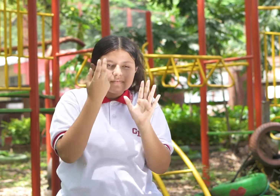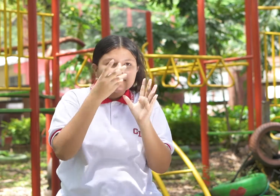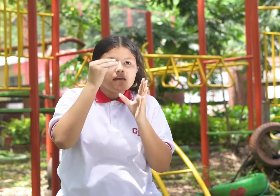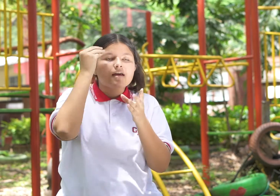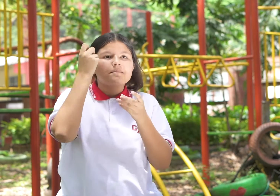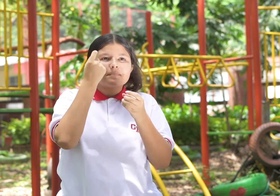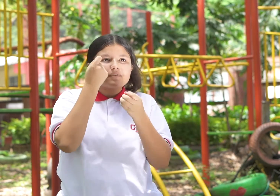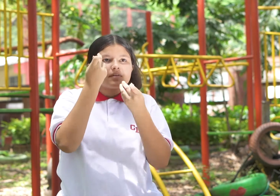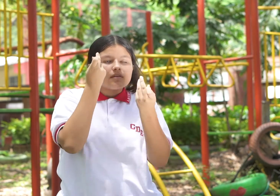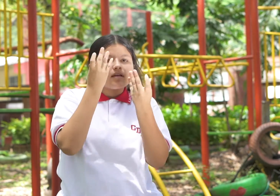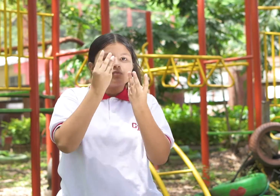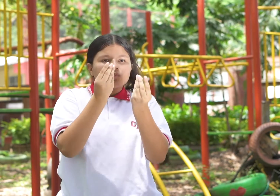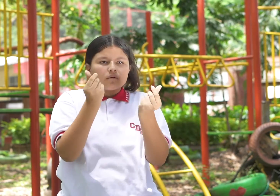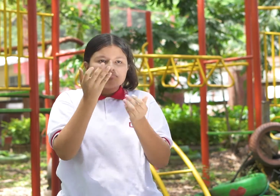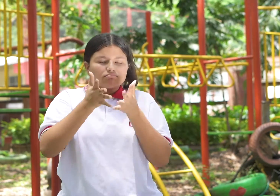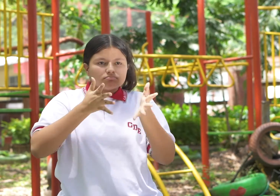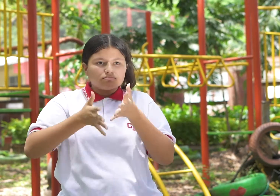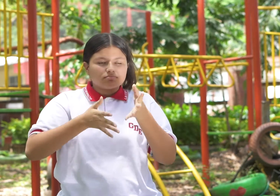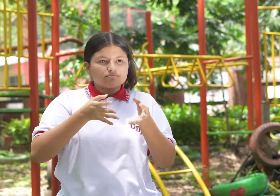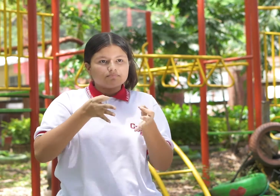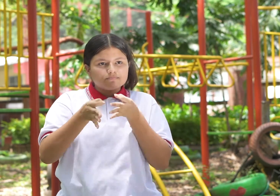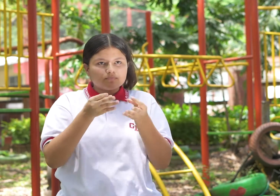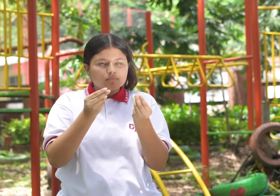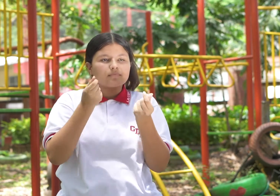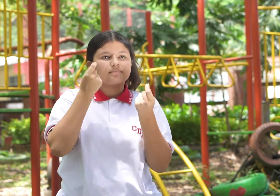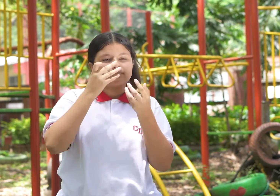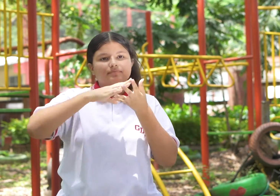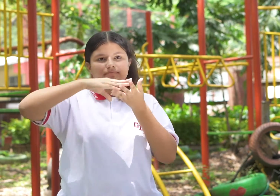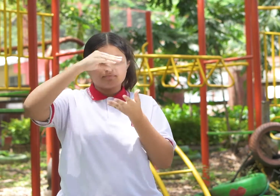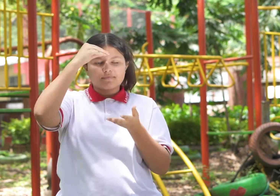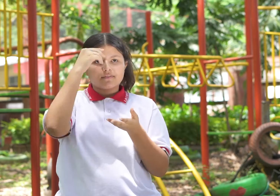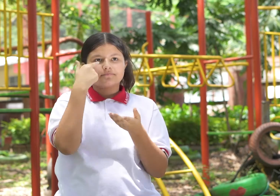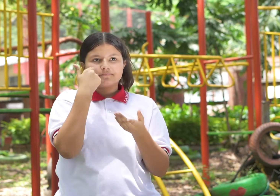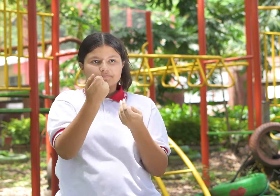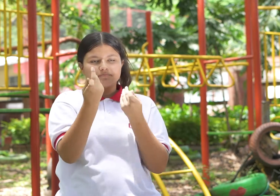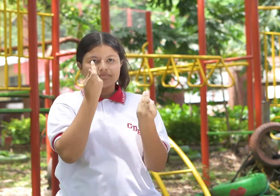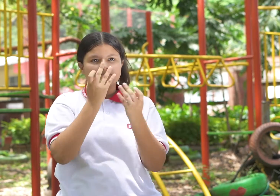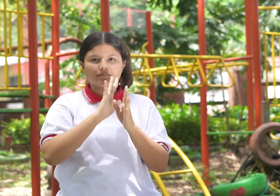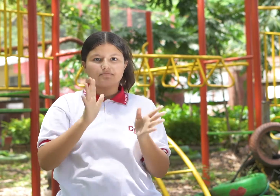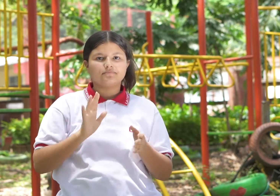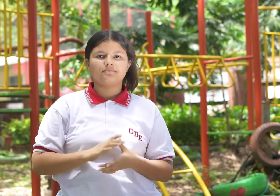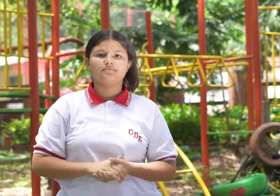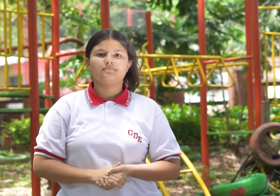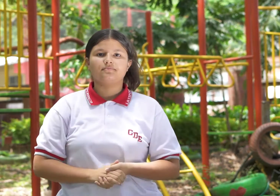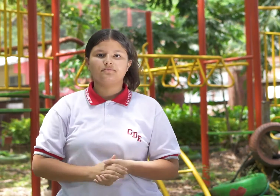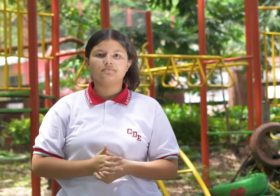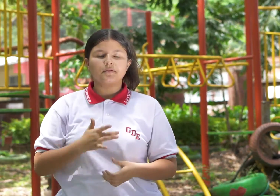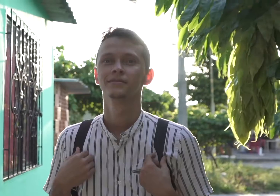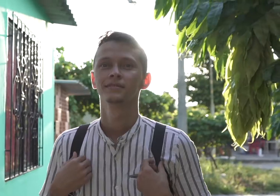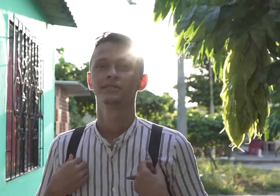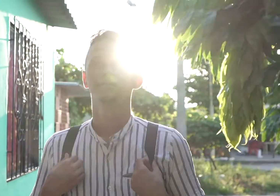seña, él la repite con paciencia y con la práctica uno se la aprende. Es muy chévere cómo nos explica.